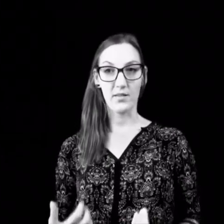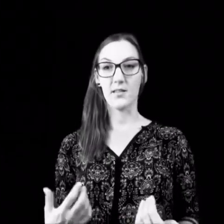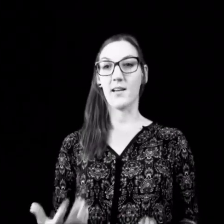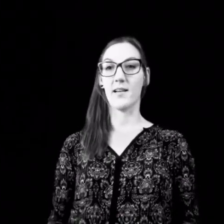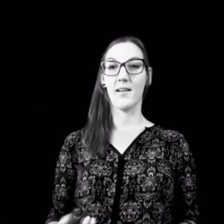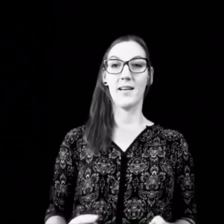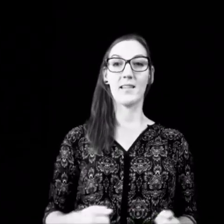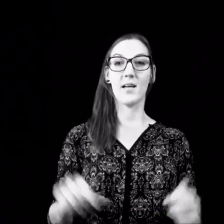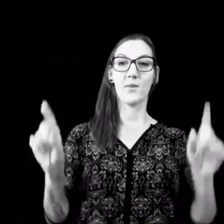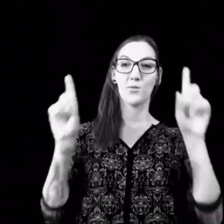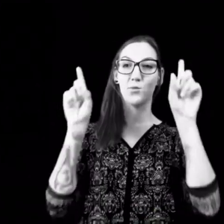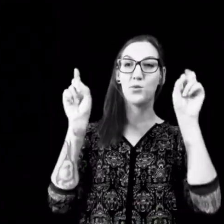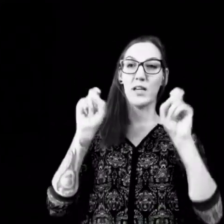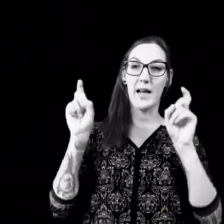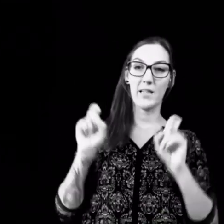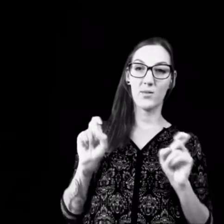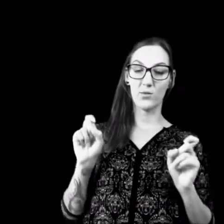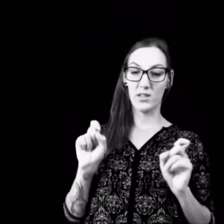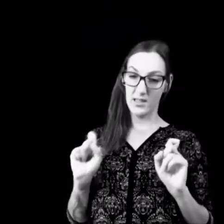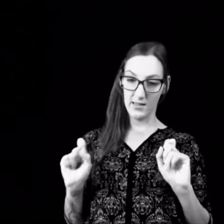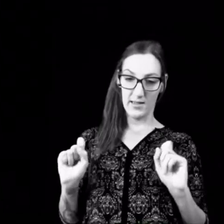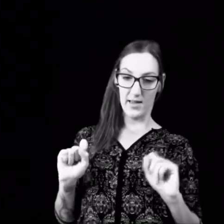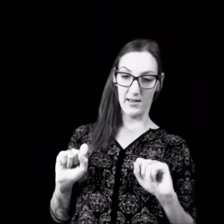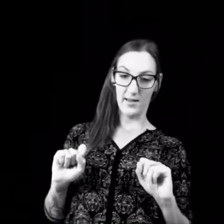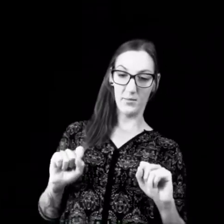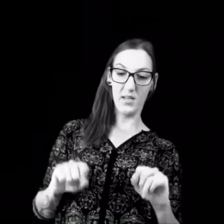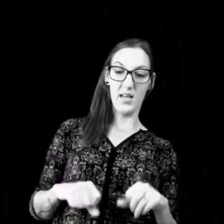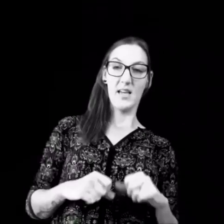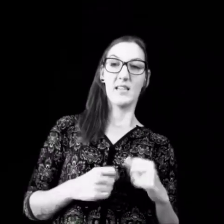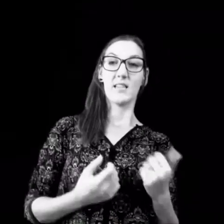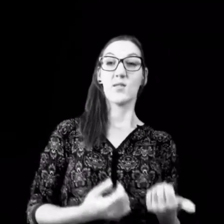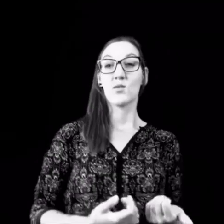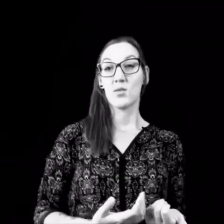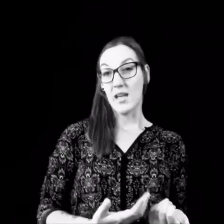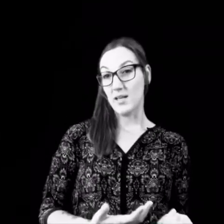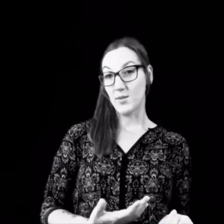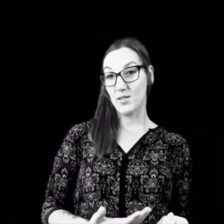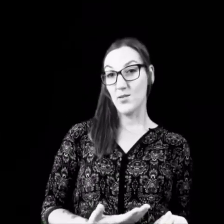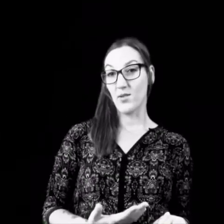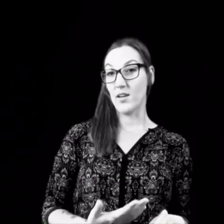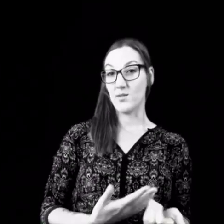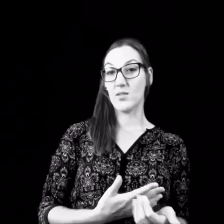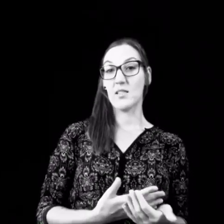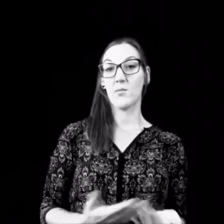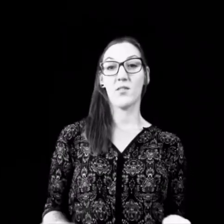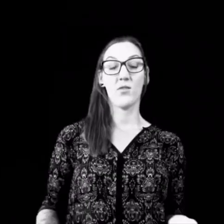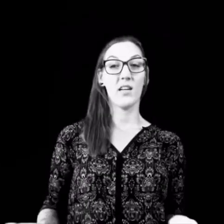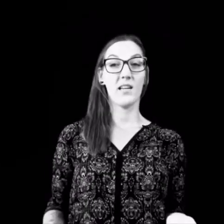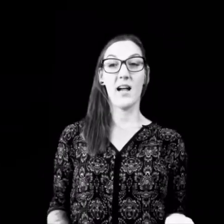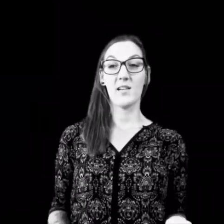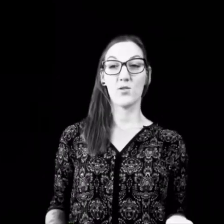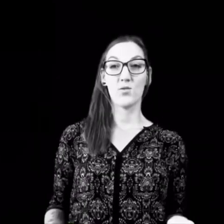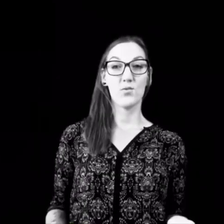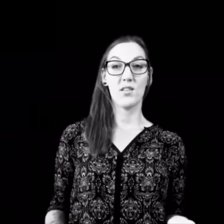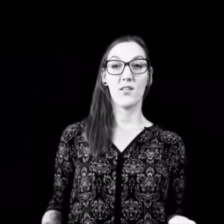dass ich da, ich sag mal, wie so eine kleine Immunität dagegen habe. Das sind soziale Beziehungen. Also das hat man wirklich in allen Studien